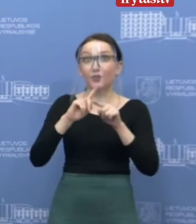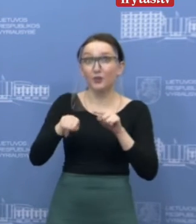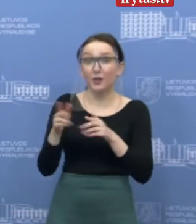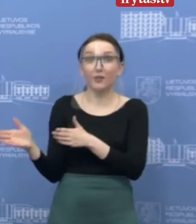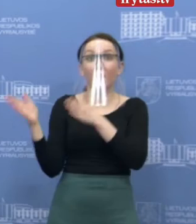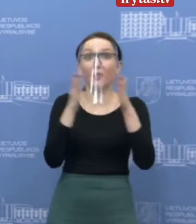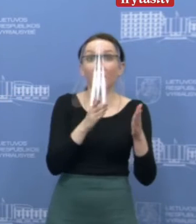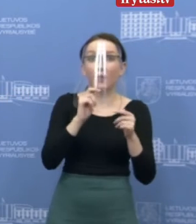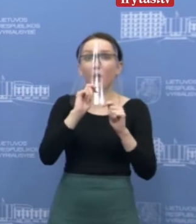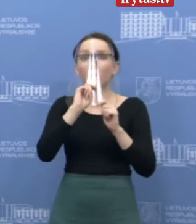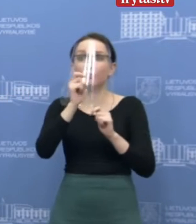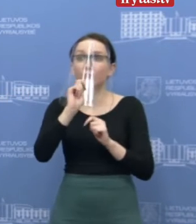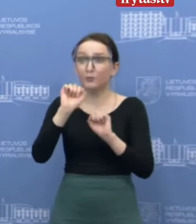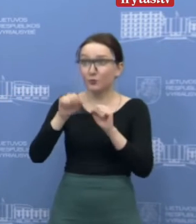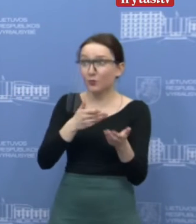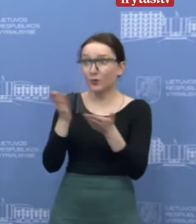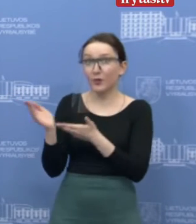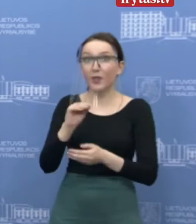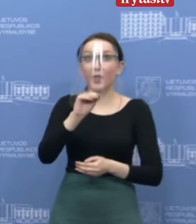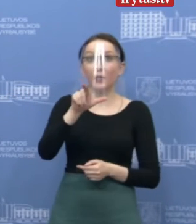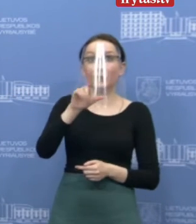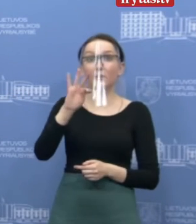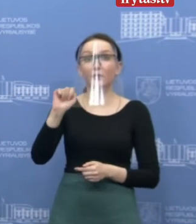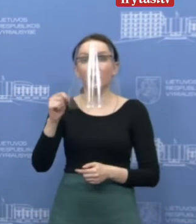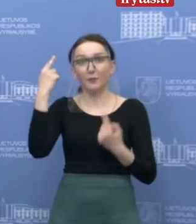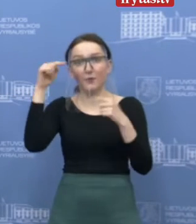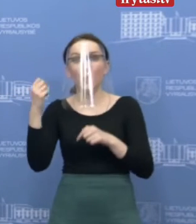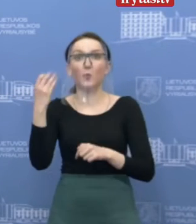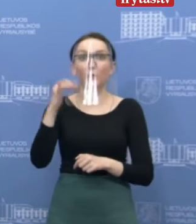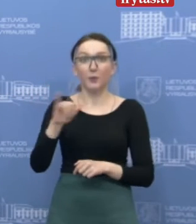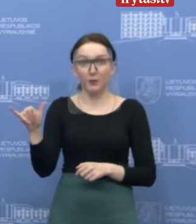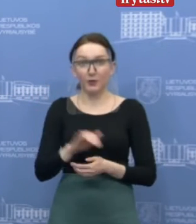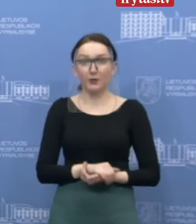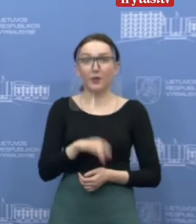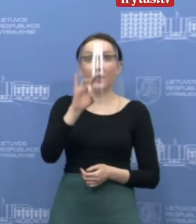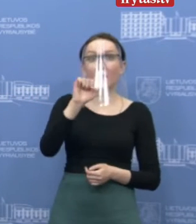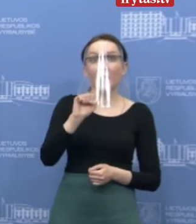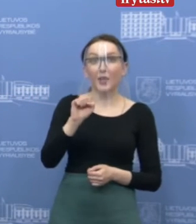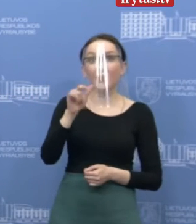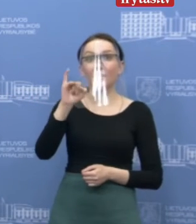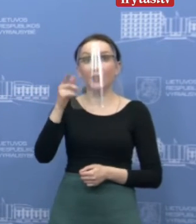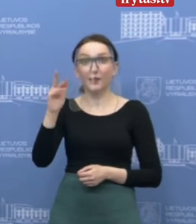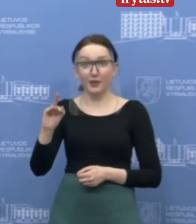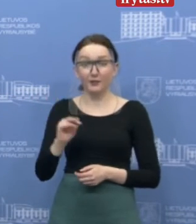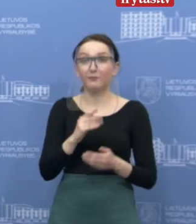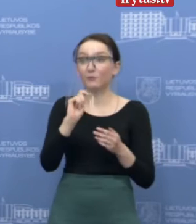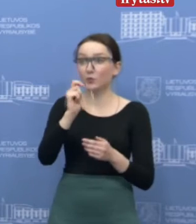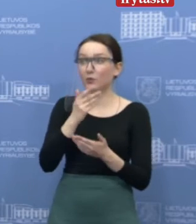karto judame prie klausimų. Tai pirmiausia klausė Elta, paskui ruošėsi 15 min. Gailia, prašau jūsų klausimus.